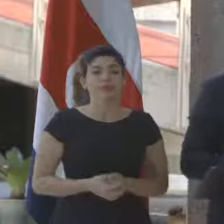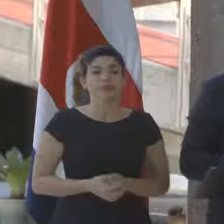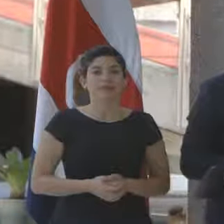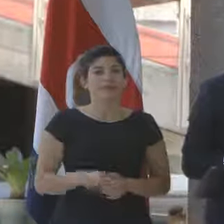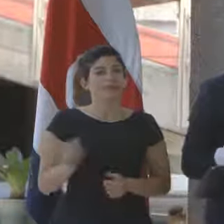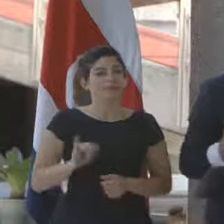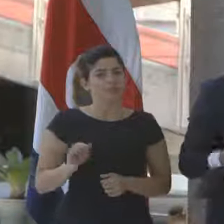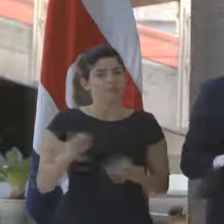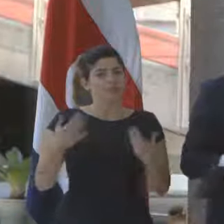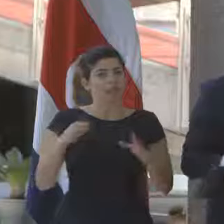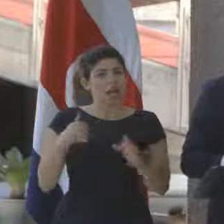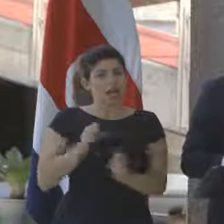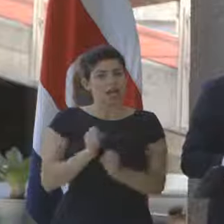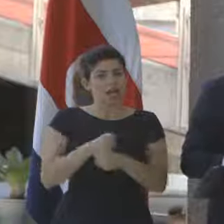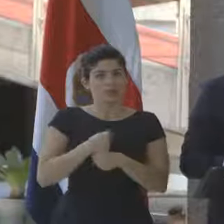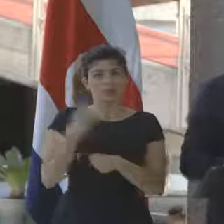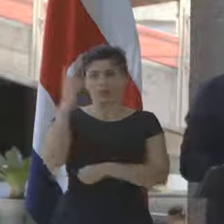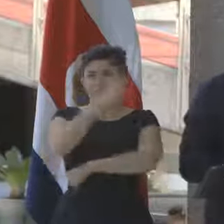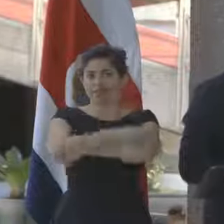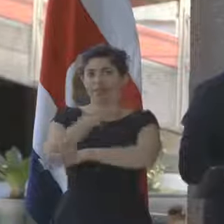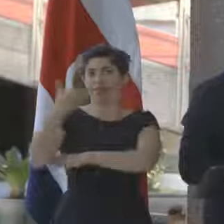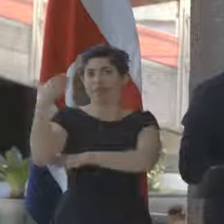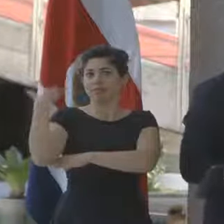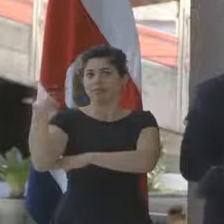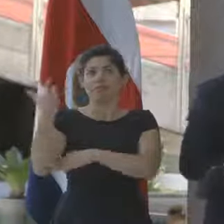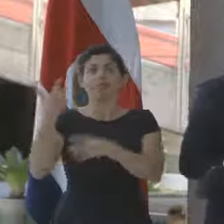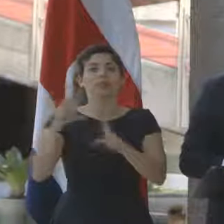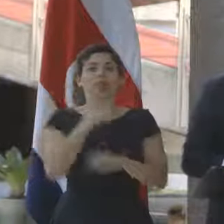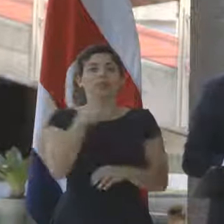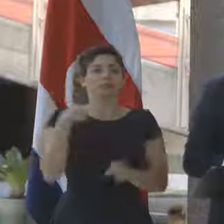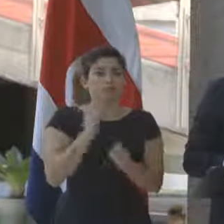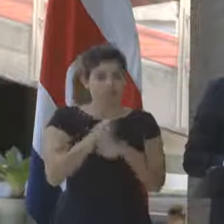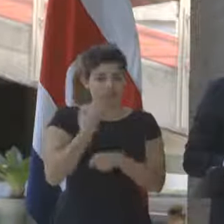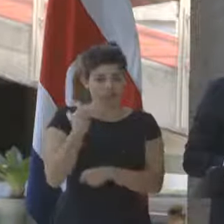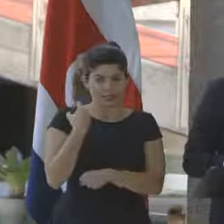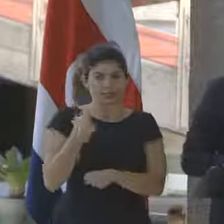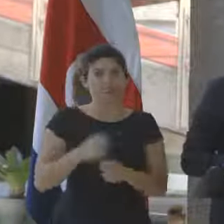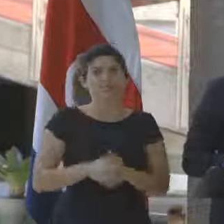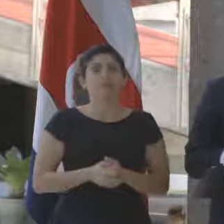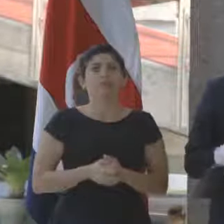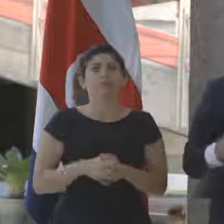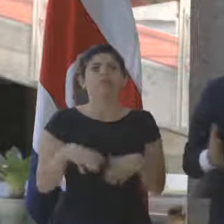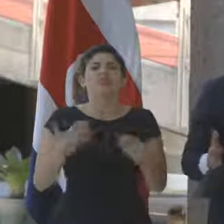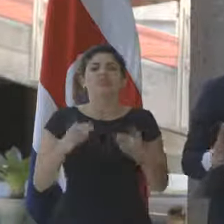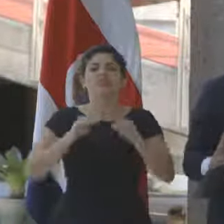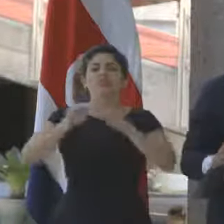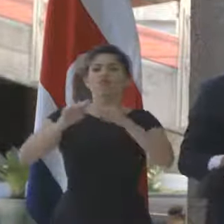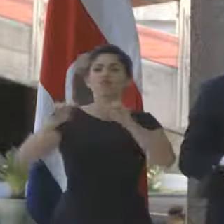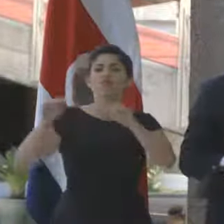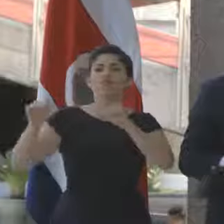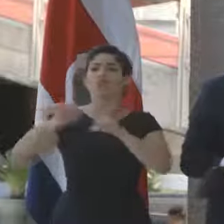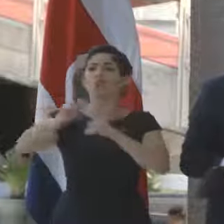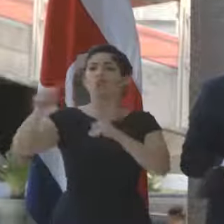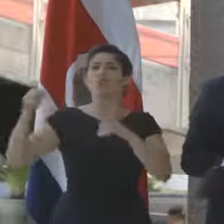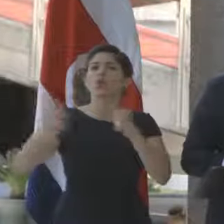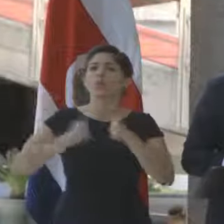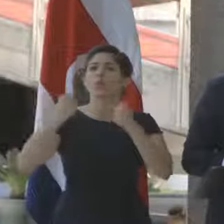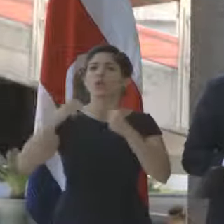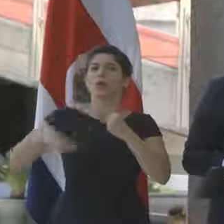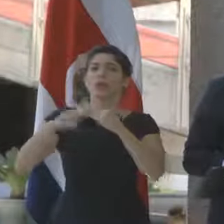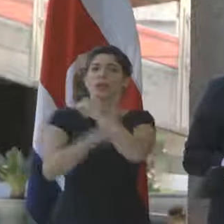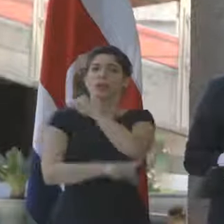También lo hice yo en días anteriores, lo ha hecho la ministra recientemente, de convocar a los otros poderes de la